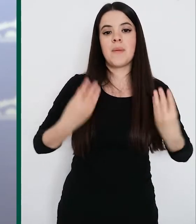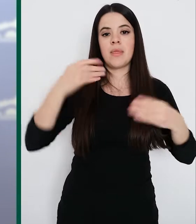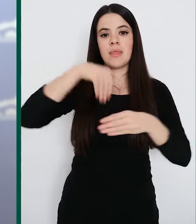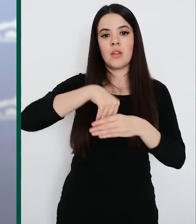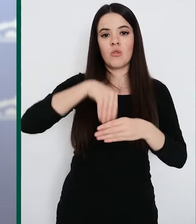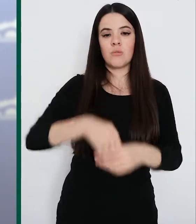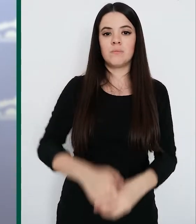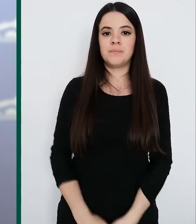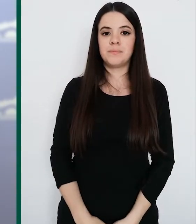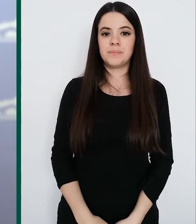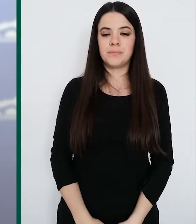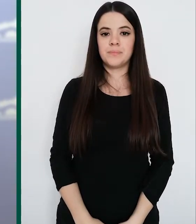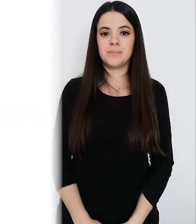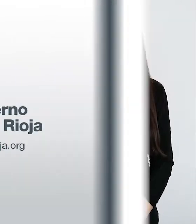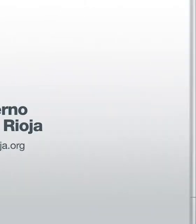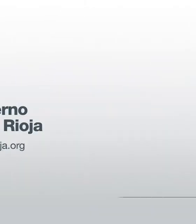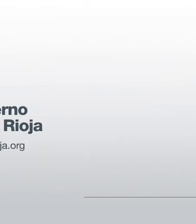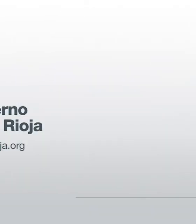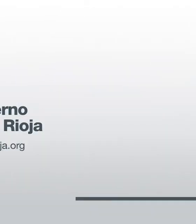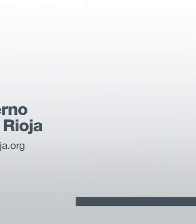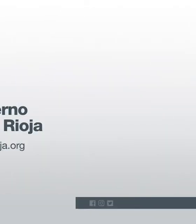Estas detaks a la semana.